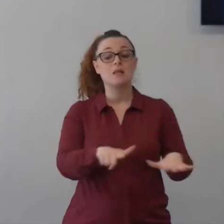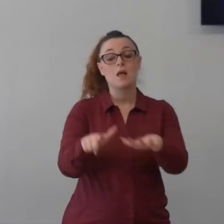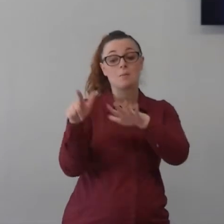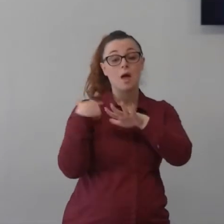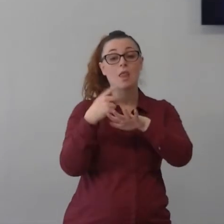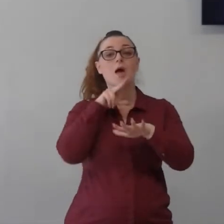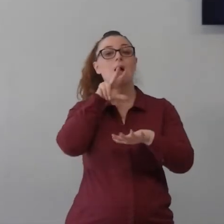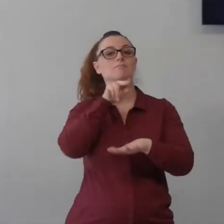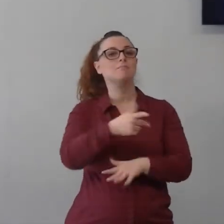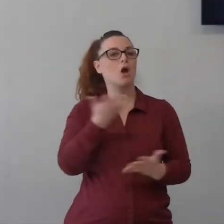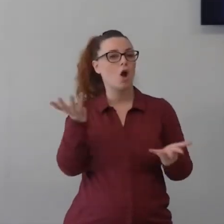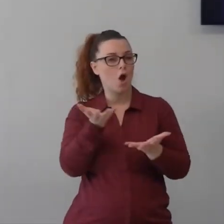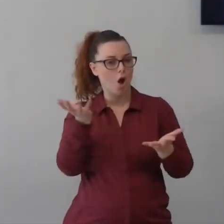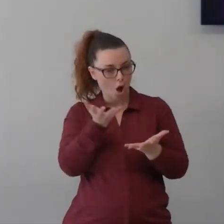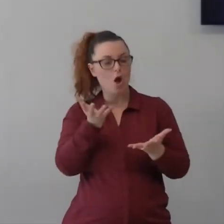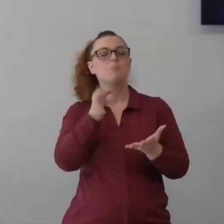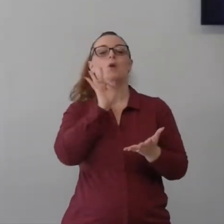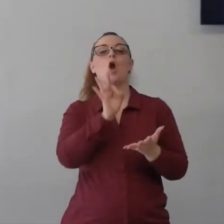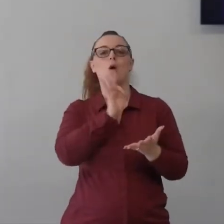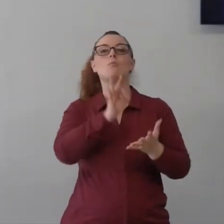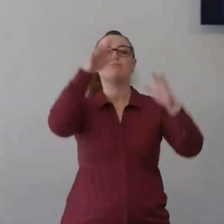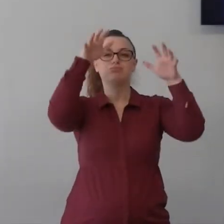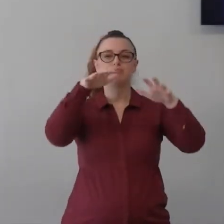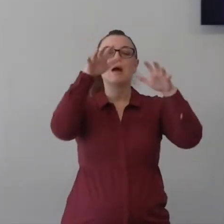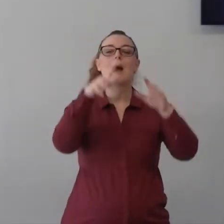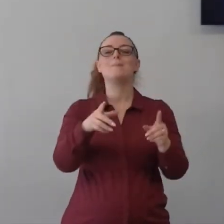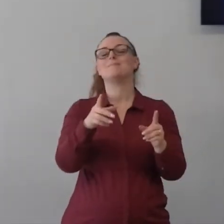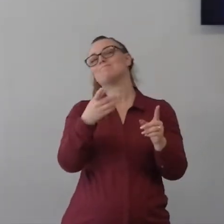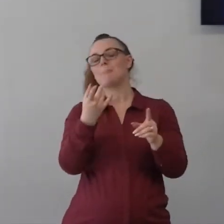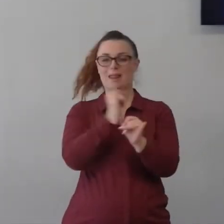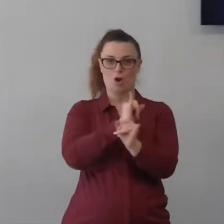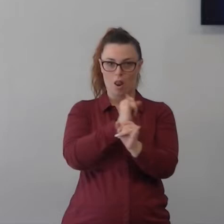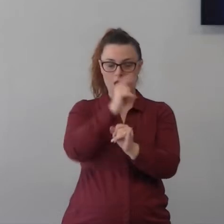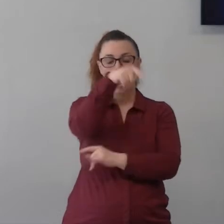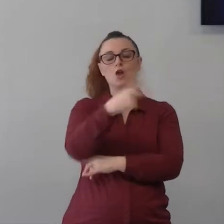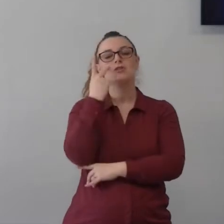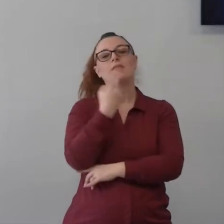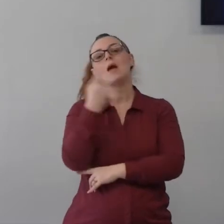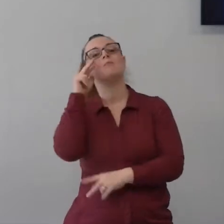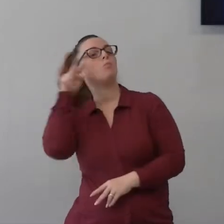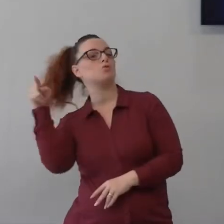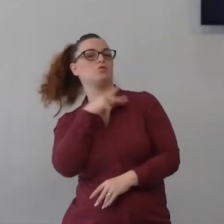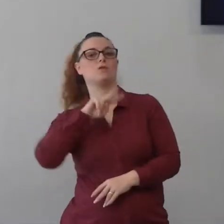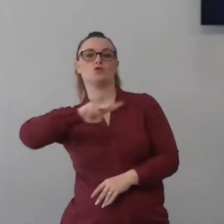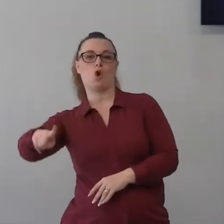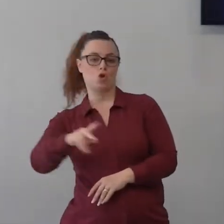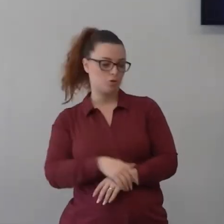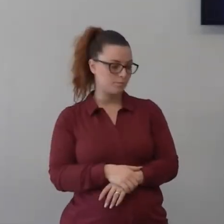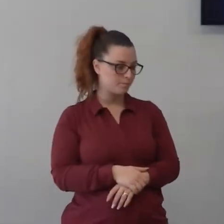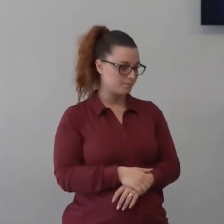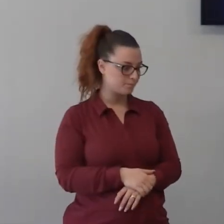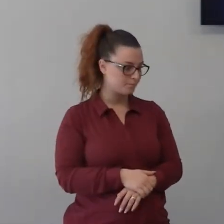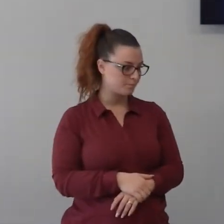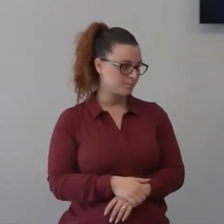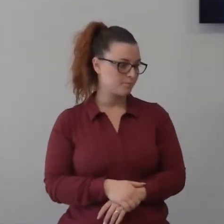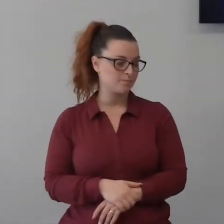particolare e vediamo oggi un altro tipo di tempesta nella vita di